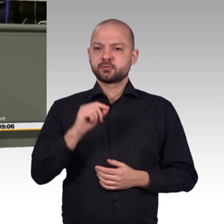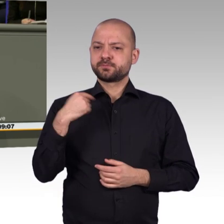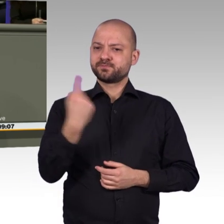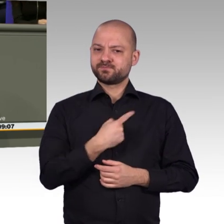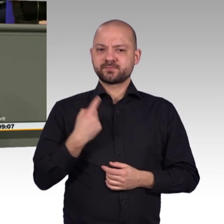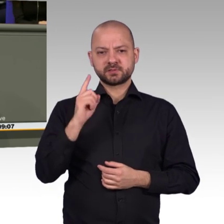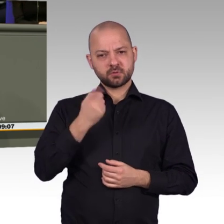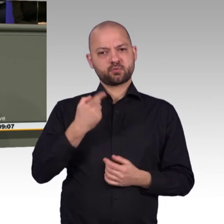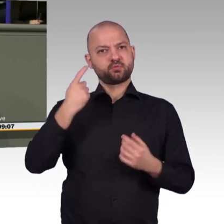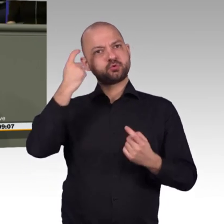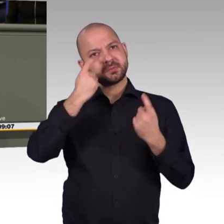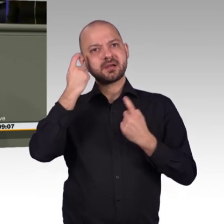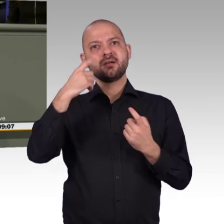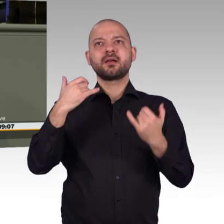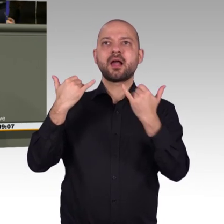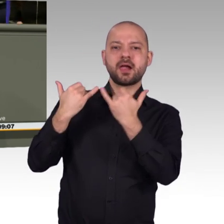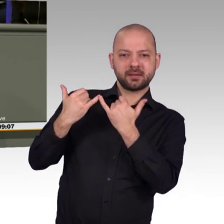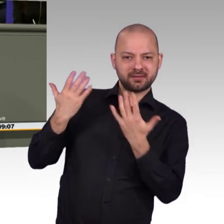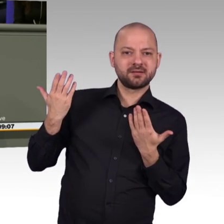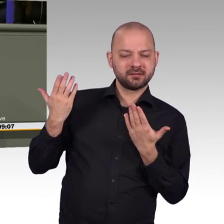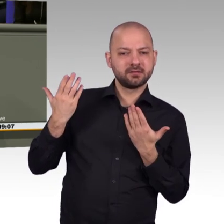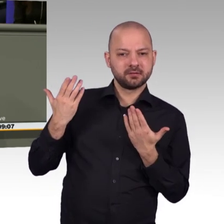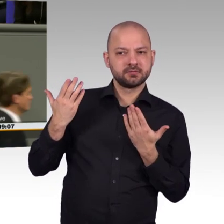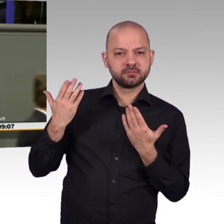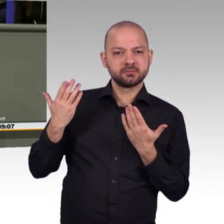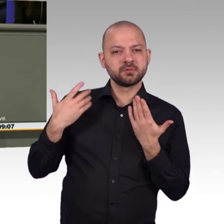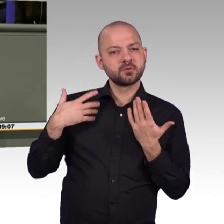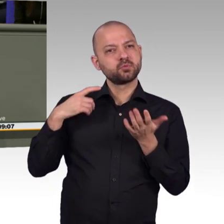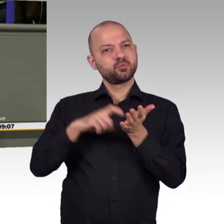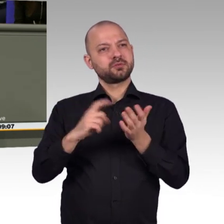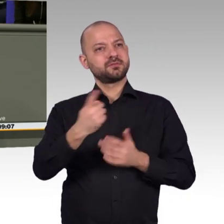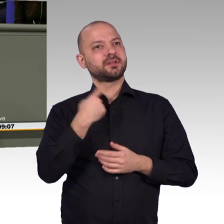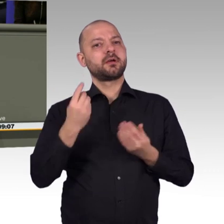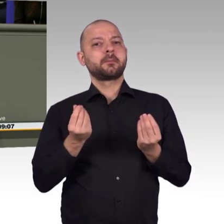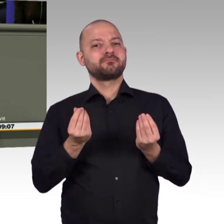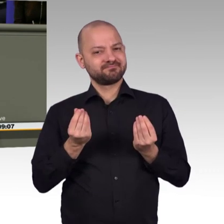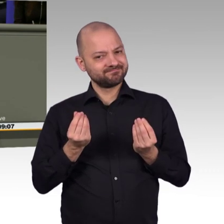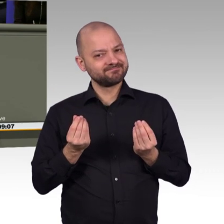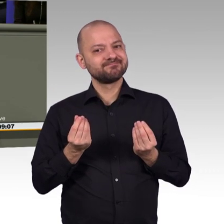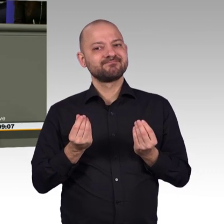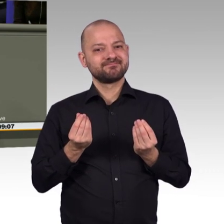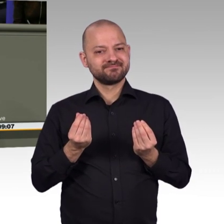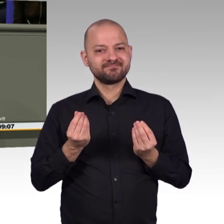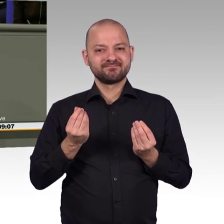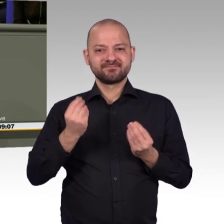es für viele da nicht beruhigend ist, wenn man ihnen sagt, dass die Berufe, in denen die Kinder mal tätig sein werden, bislang noch überhaupt nicht existieren.